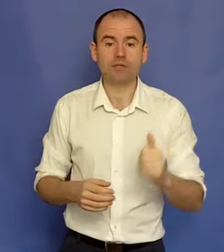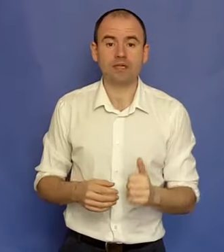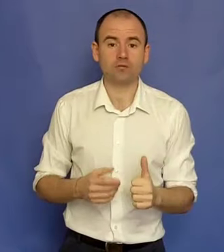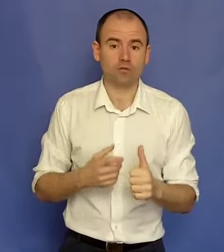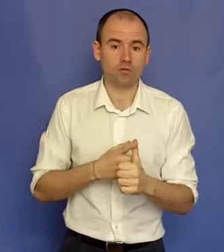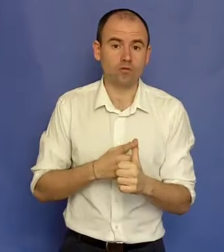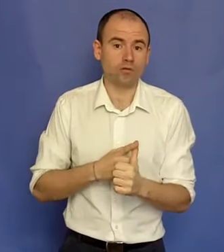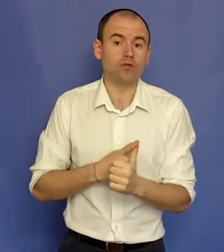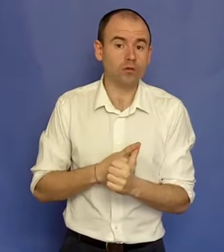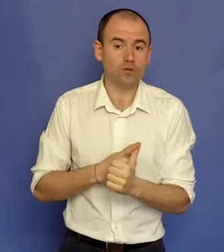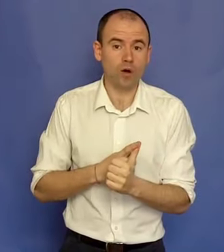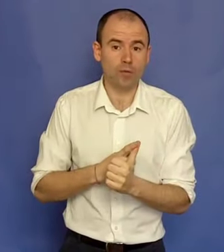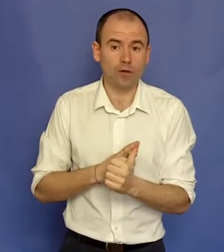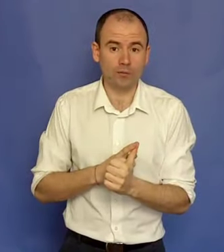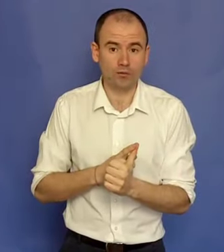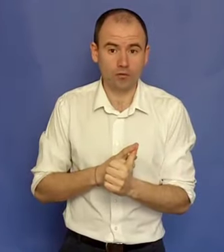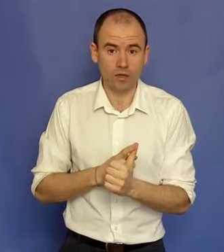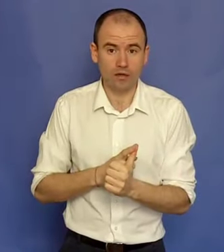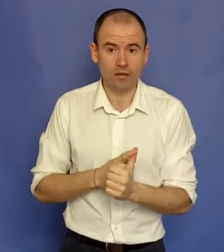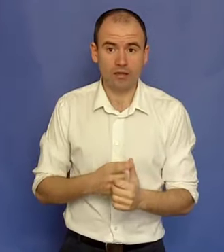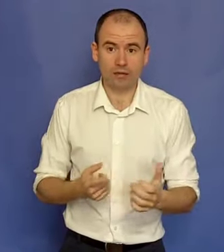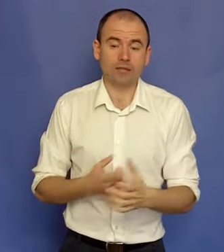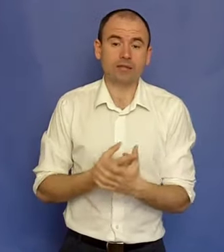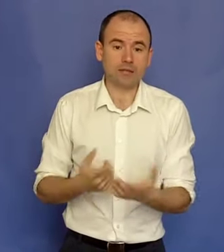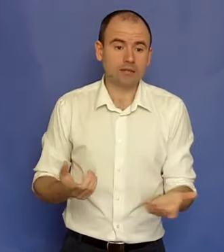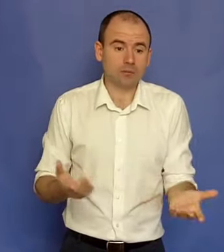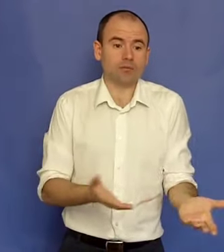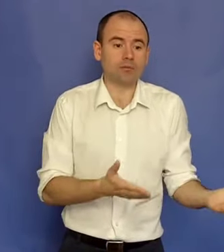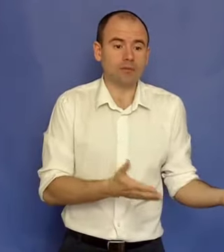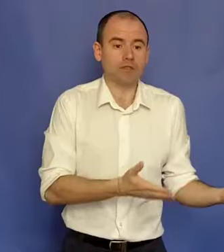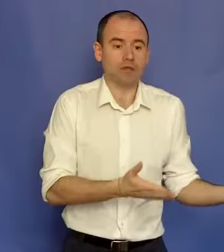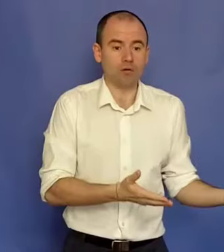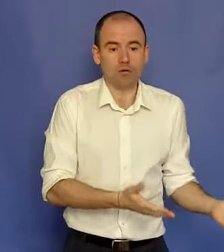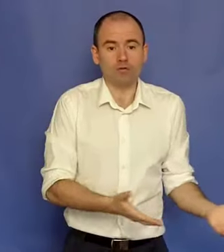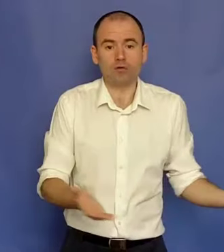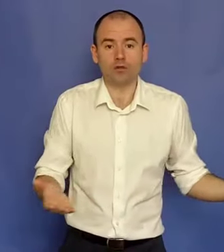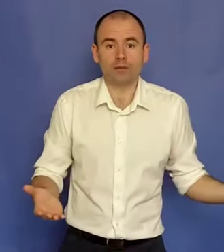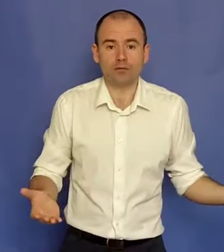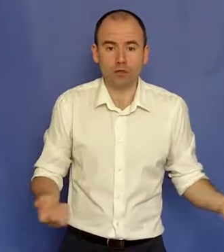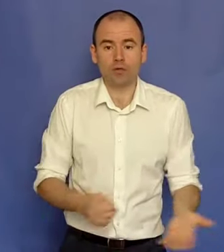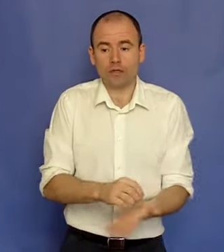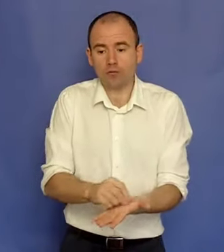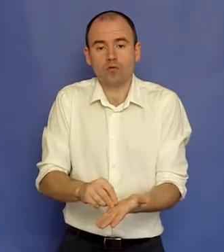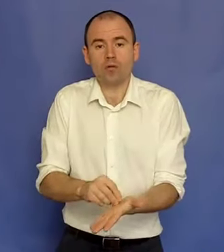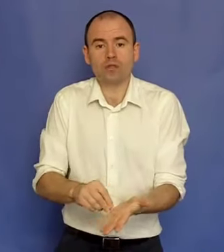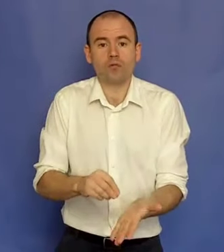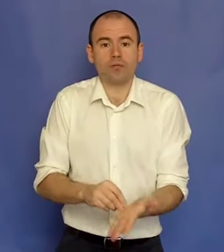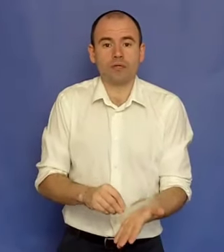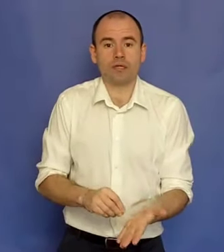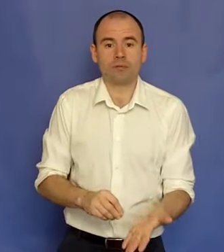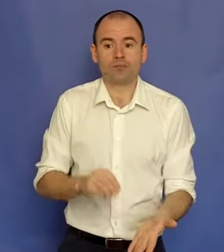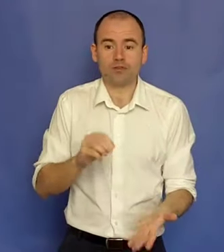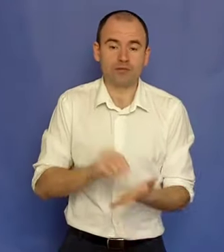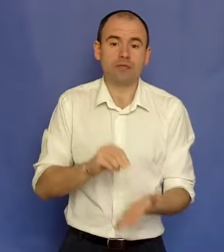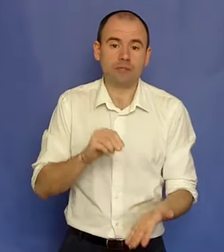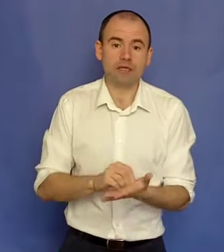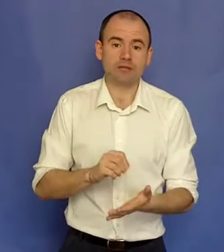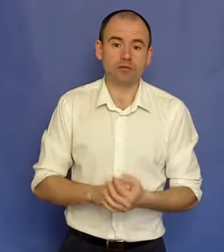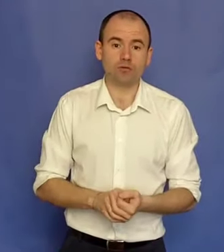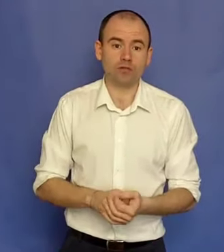limitat, unul, de numărul de oameni cu care poți lucra. Ca dentist, poți să primești la acolo în 24 de ore un număr de oameni. Și vei fi limitat de lucrul ăsta.